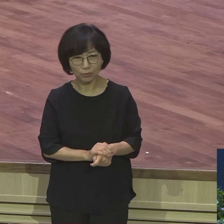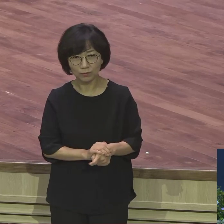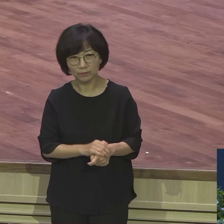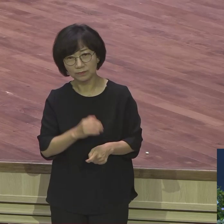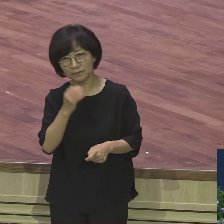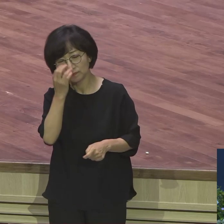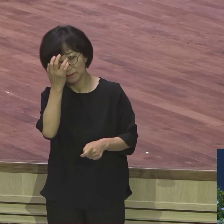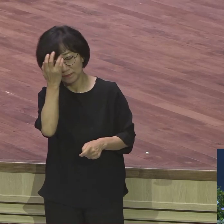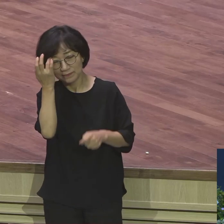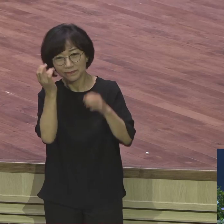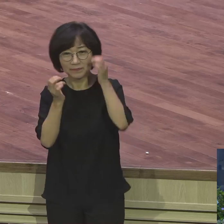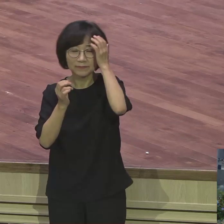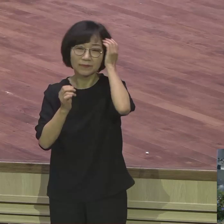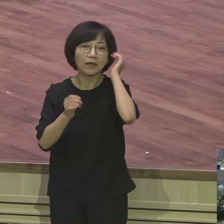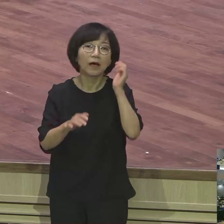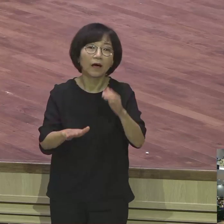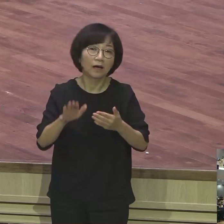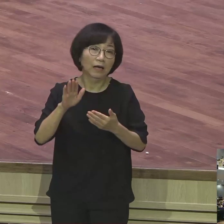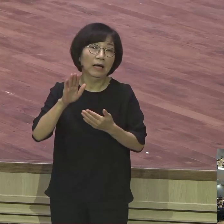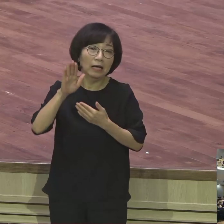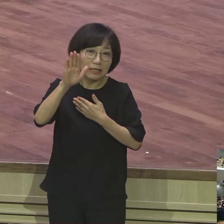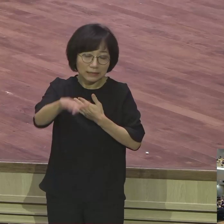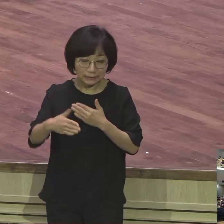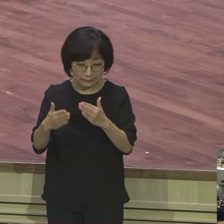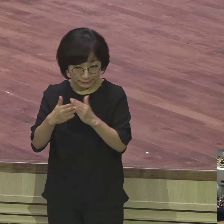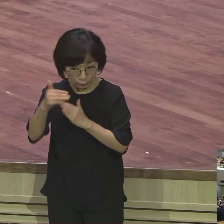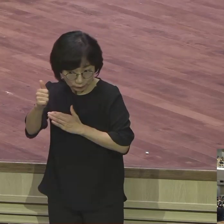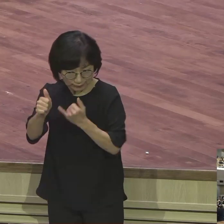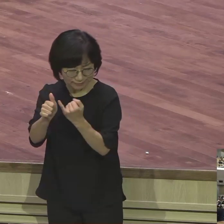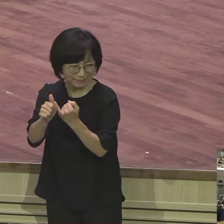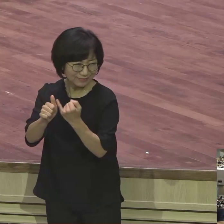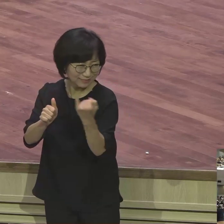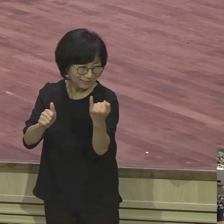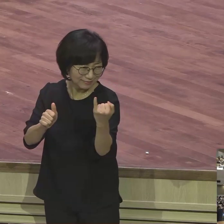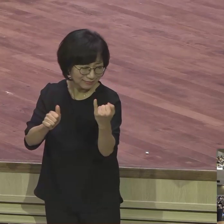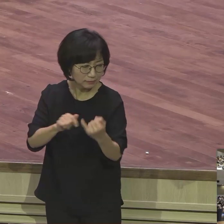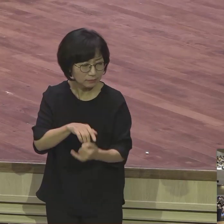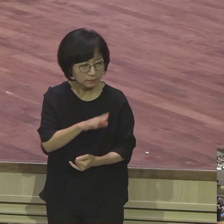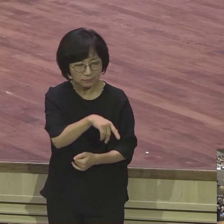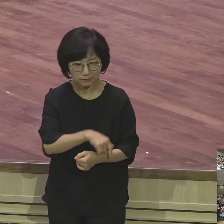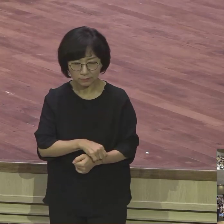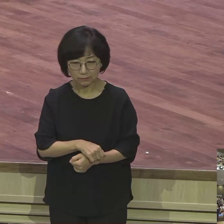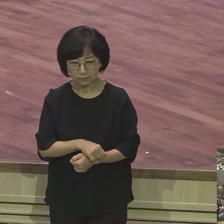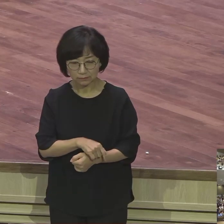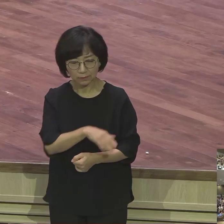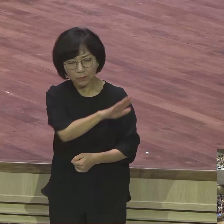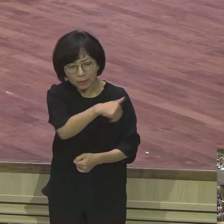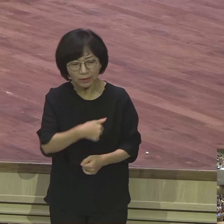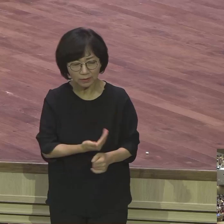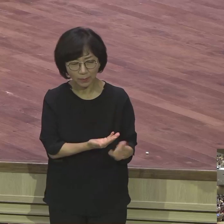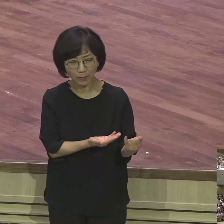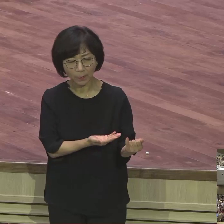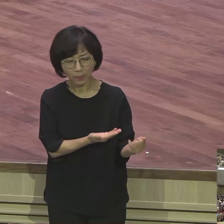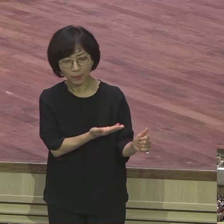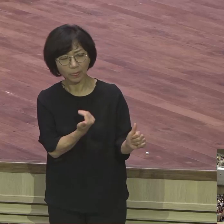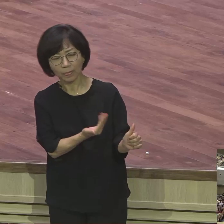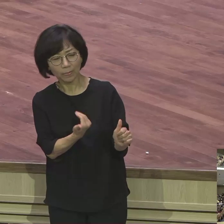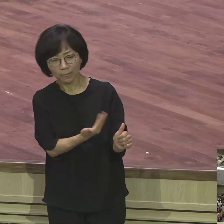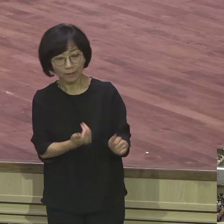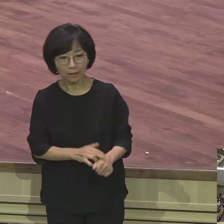그 후에 그 주인의 아내가 요셉에게 눈짓을 하다가 동침하기를 청하니 요셉이 거절하며 자기